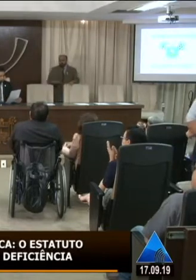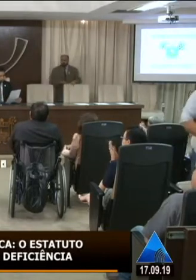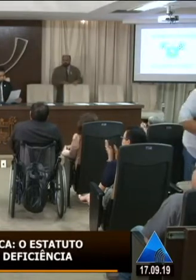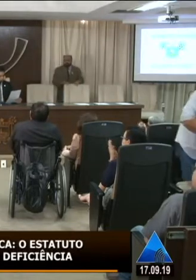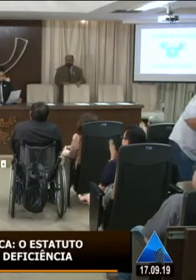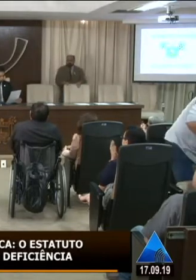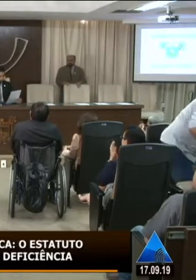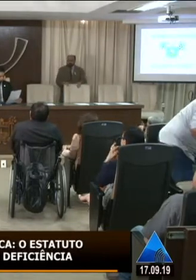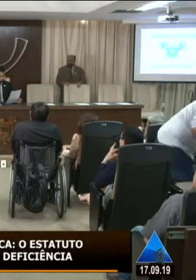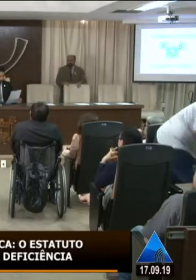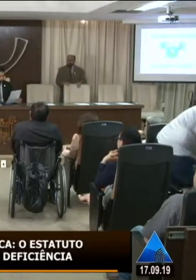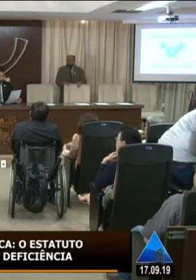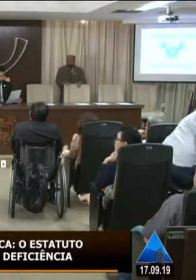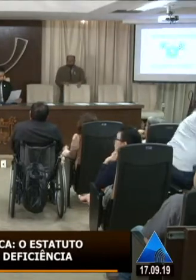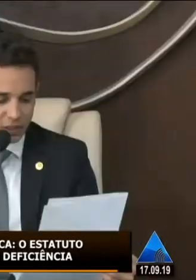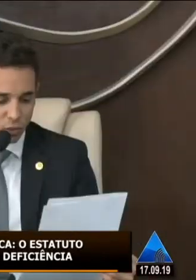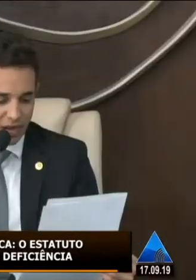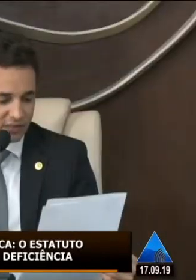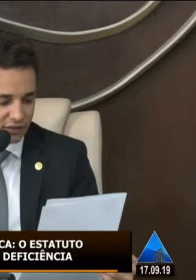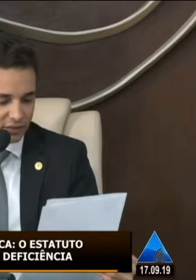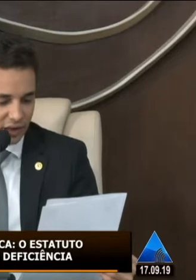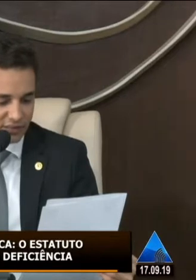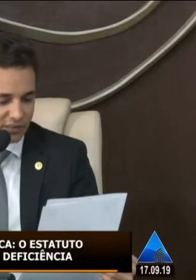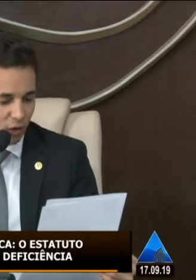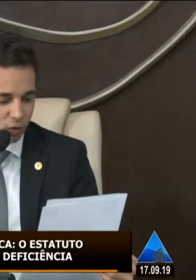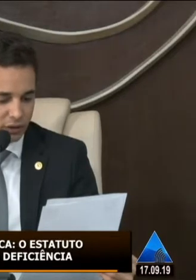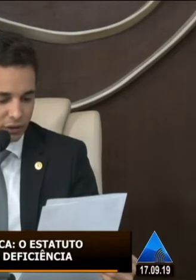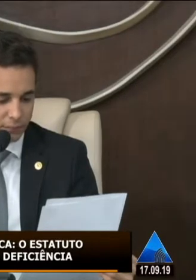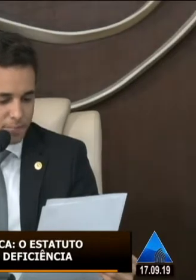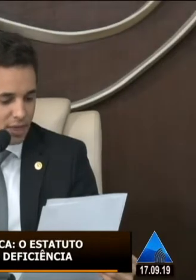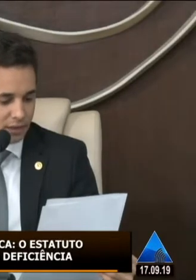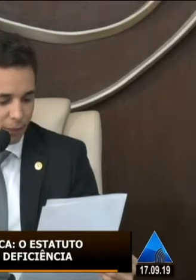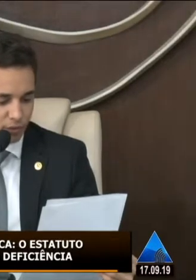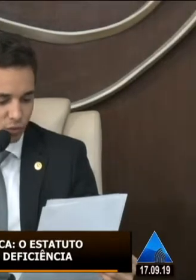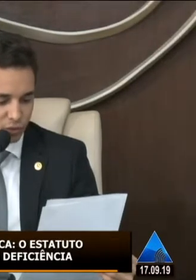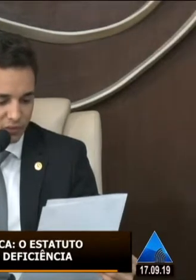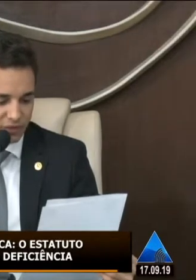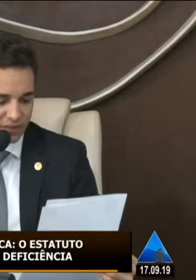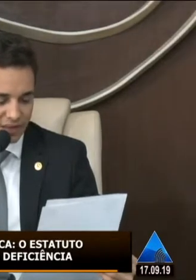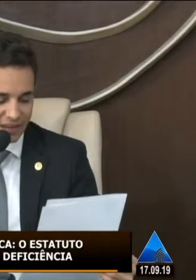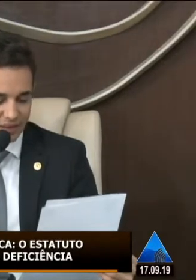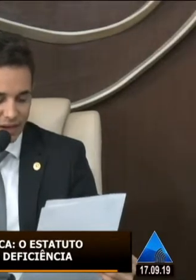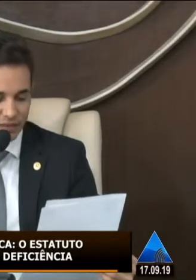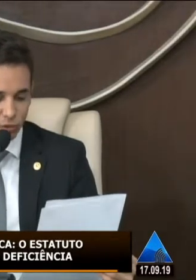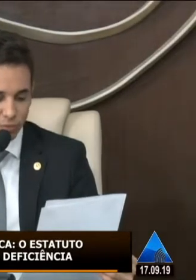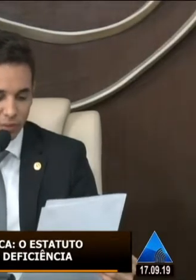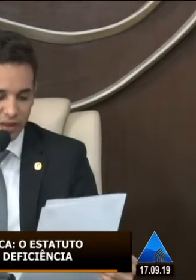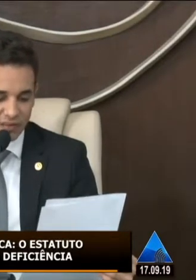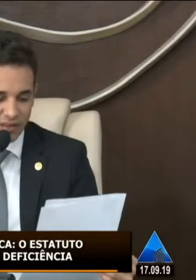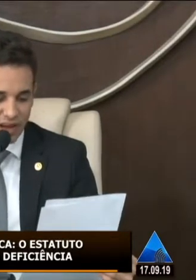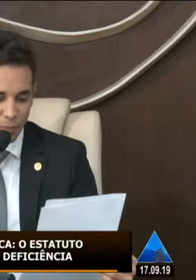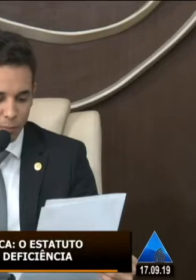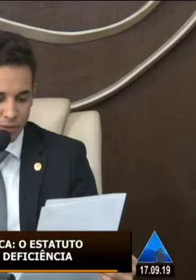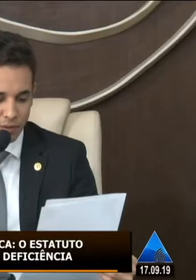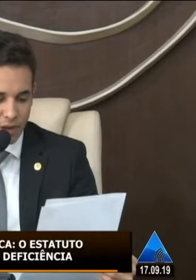A sua senhoria coordenadora Estadual da Rede de Cuidados à Saúde, da Pessoa com Deficiência, da Secretaria de Saúde Pública